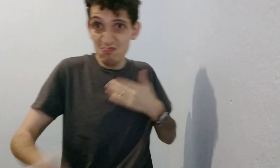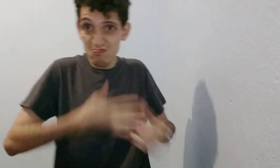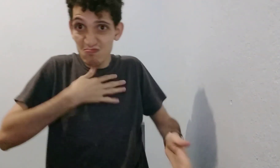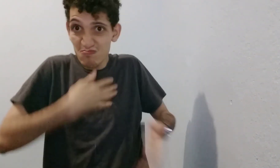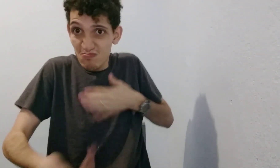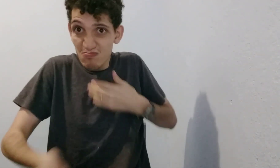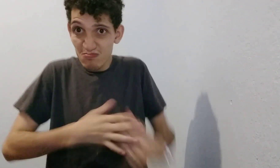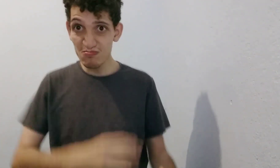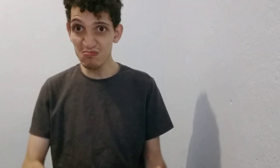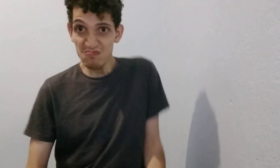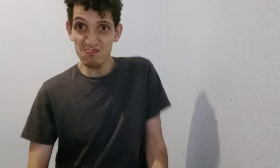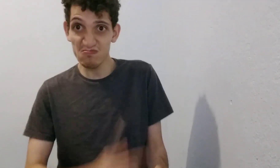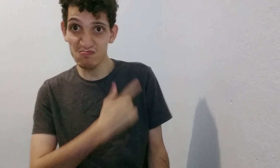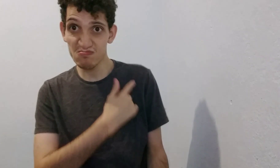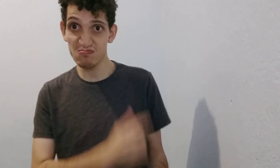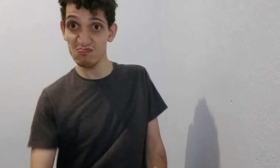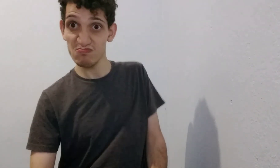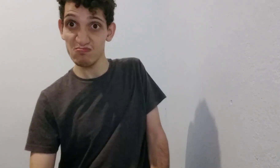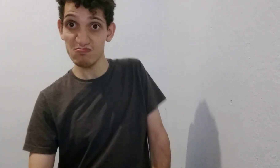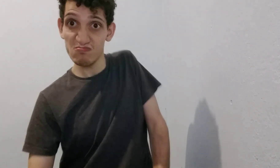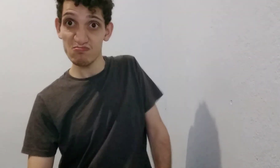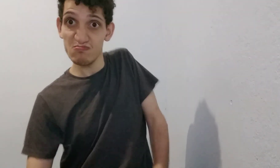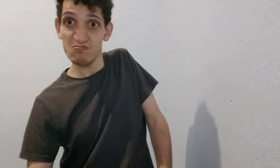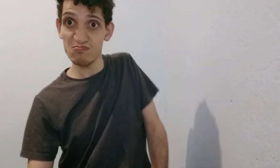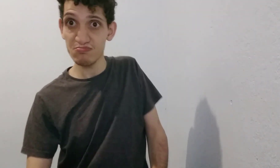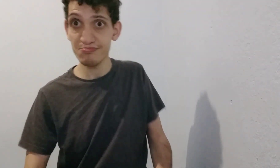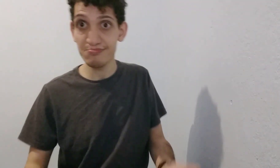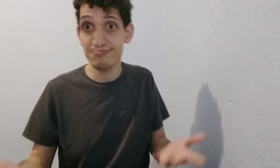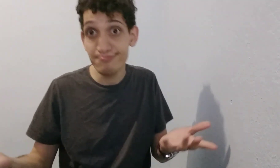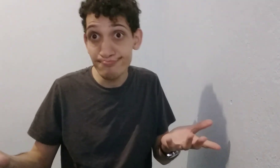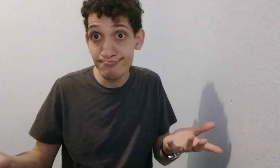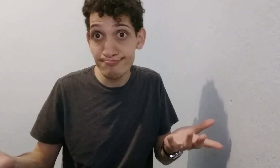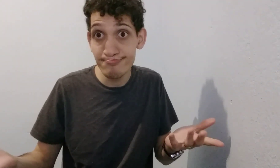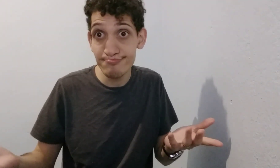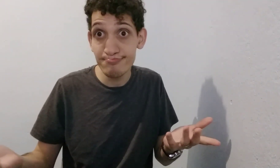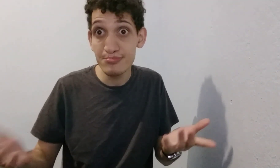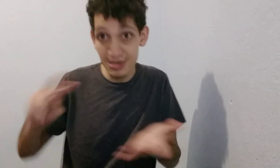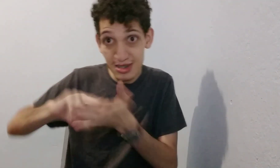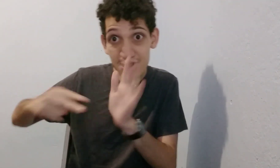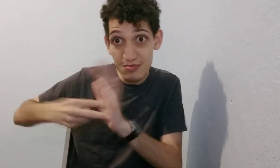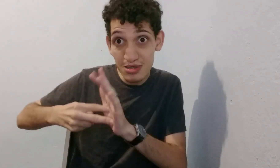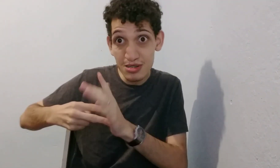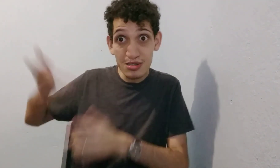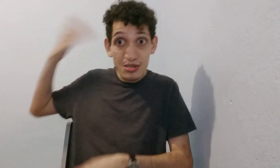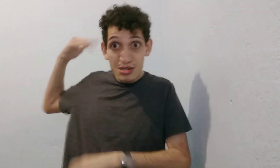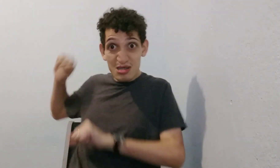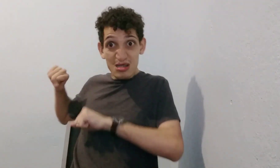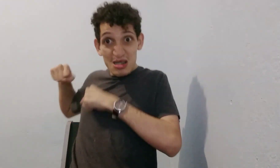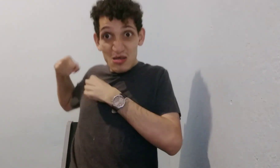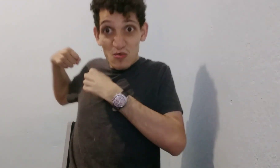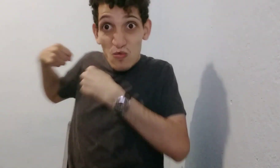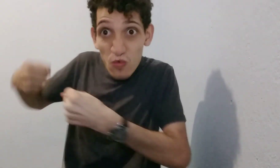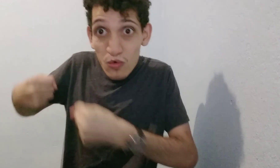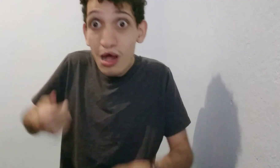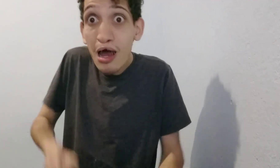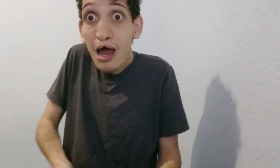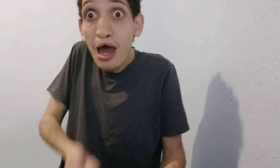pessoas estão, estão vendo aí? Maneiam o ombro? E aí? E aí? O que